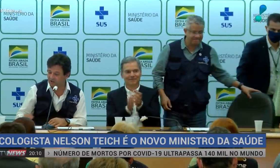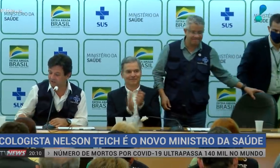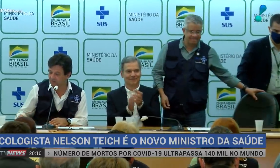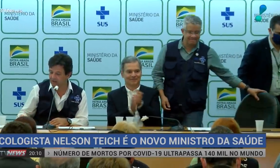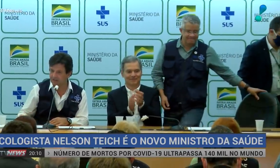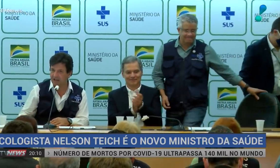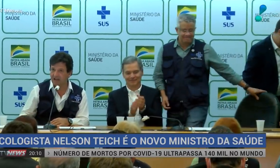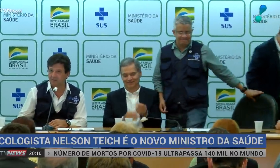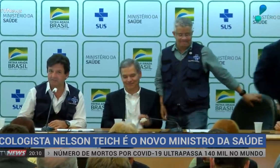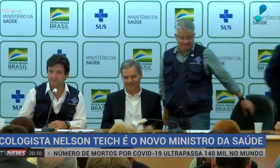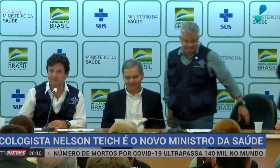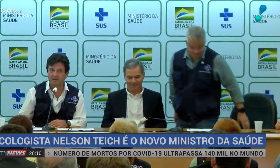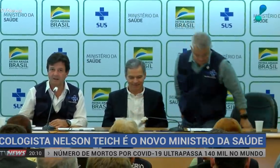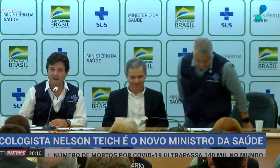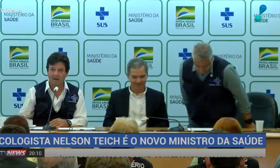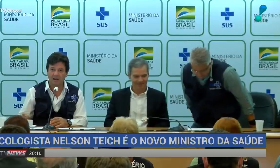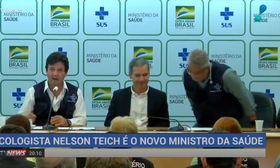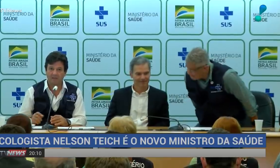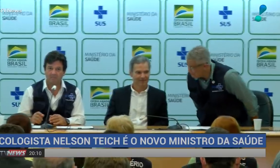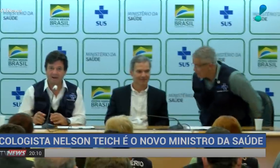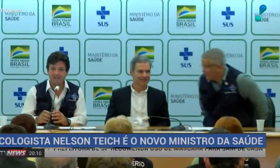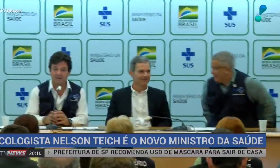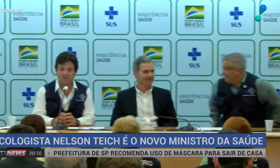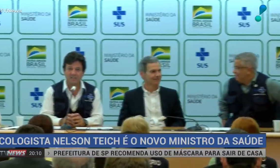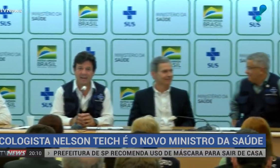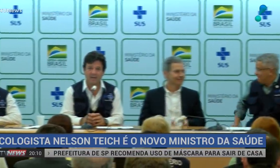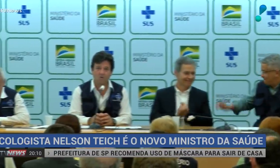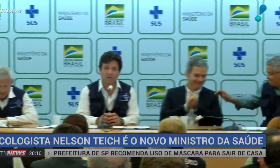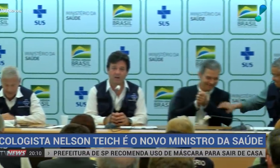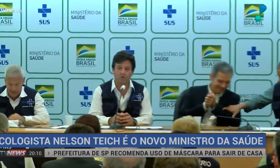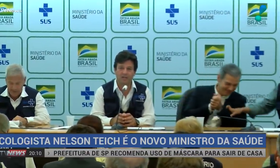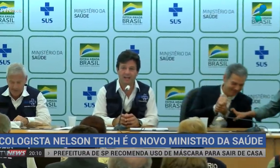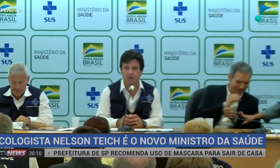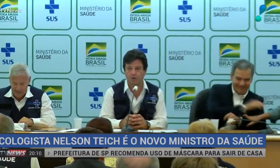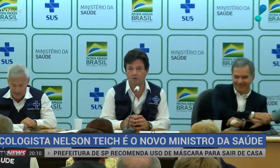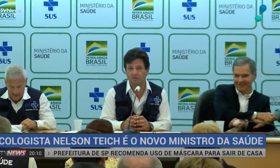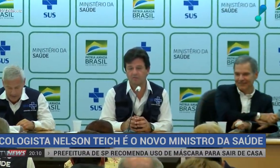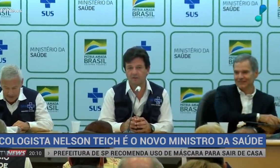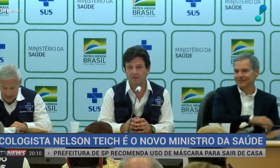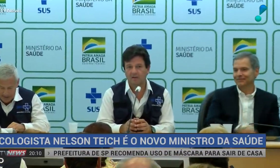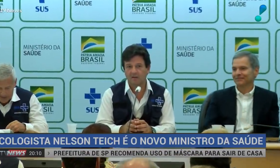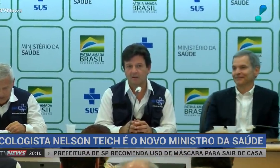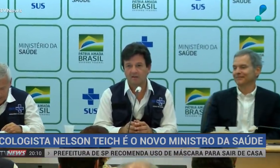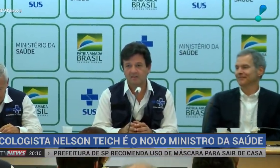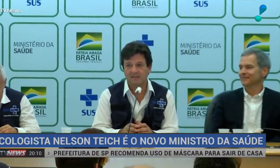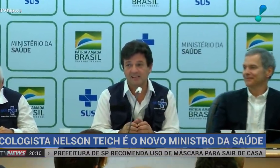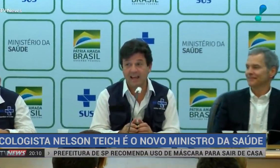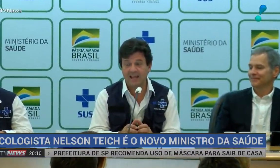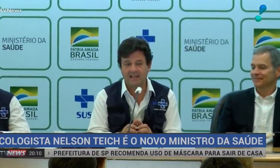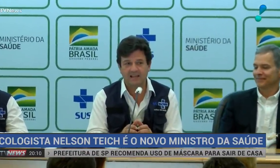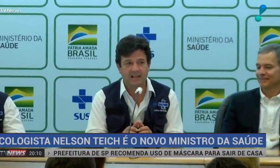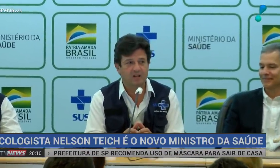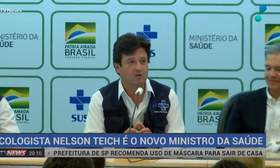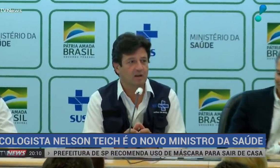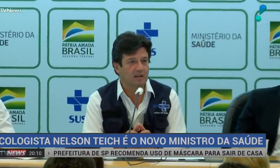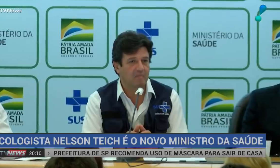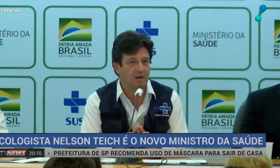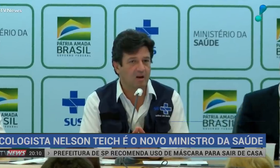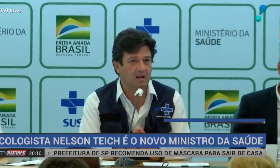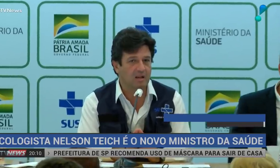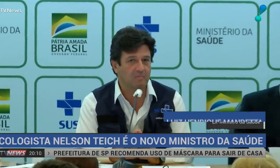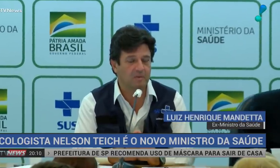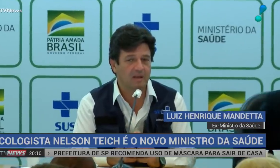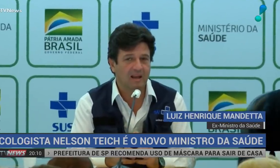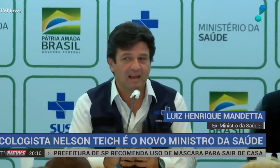falar sobre a saída, o ex-ministro foi aplaudido e agradeceu aos servidores e ao presidente Bolsonaro. Sei que deixo